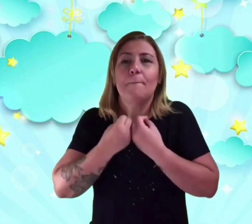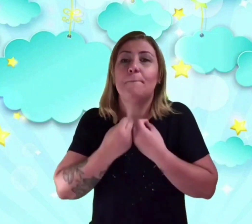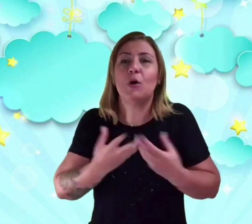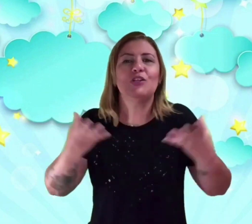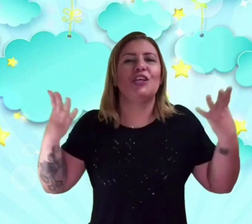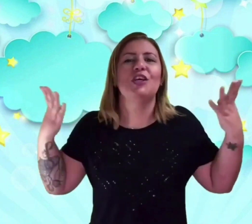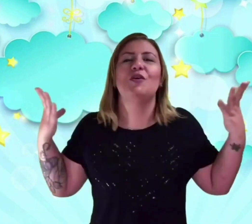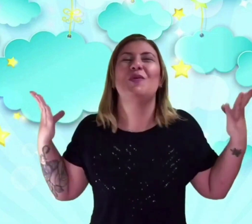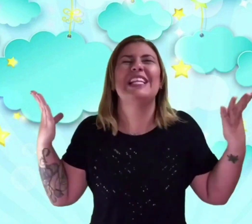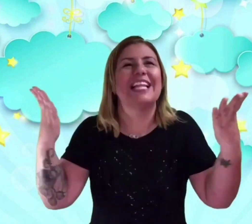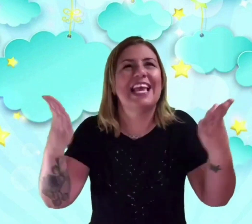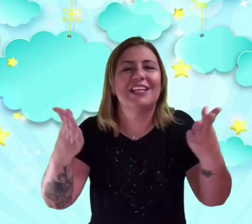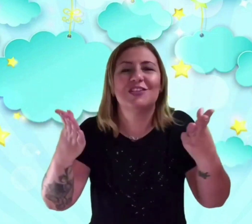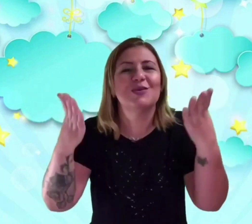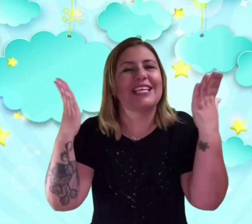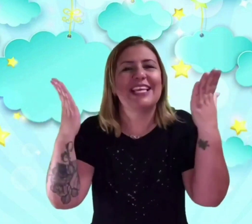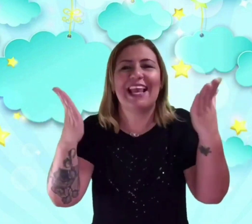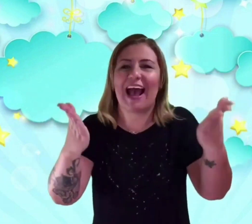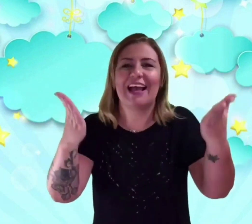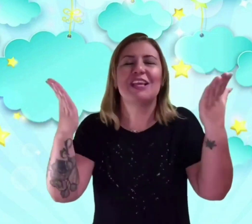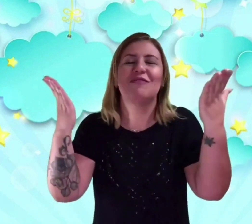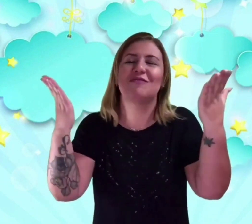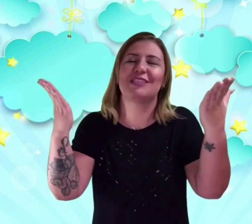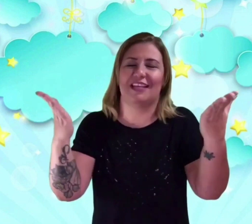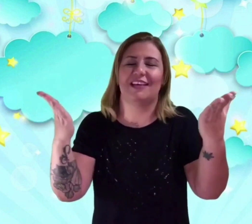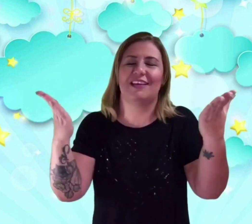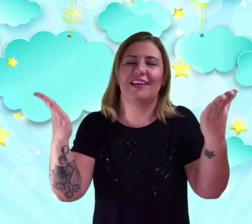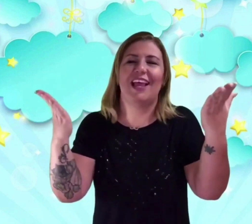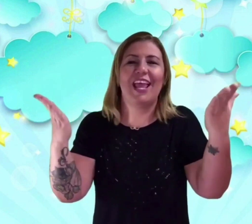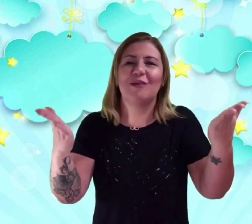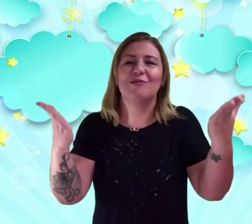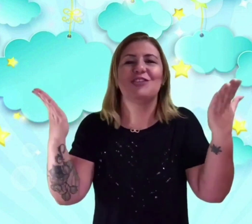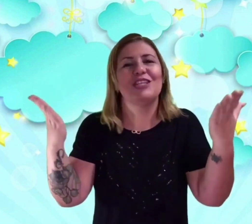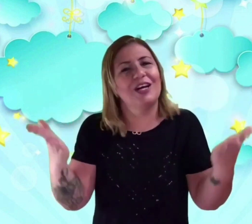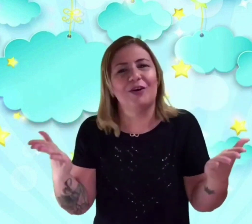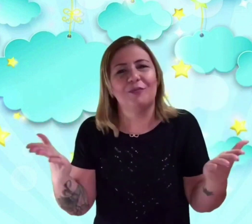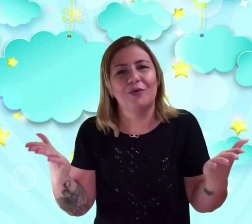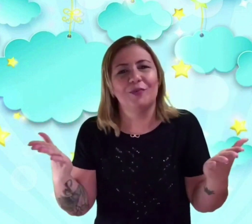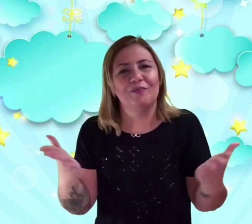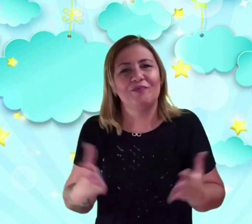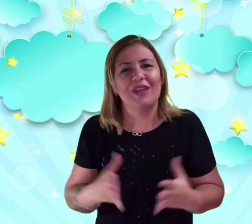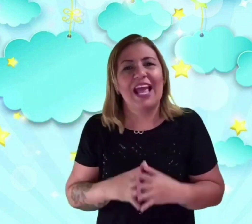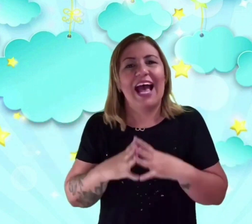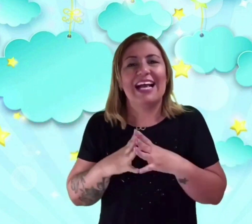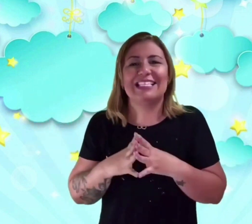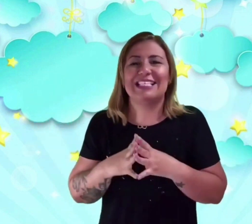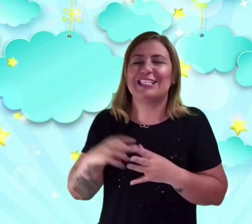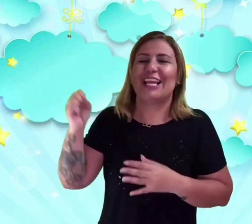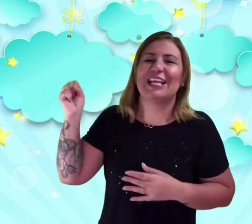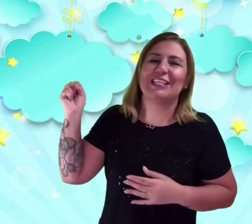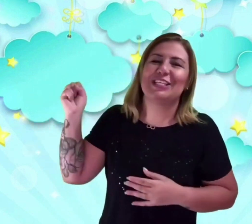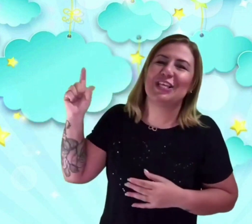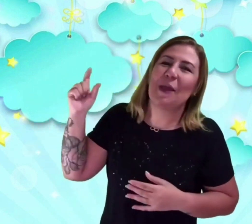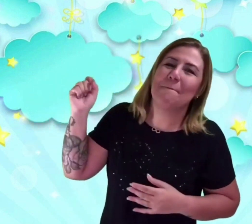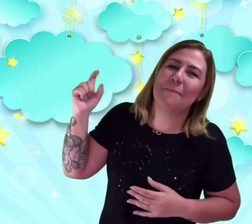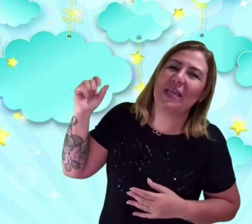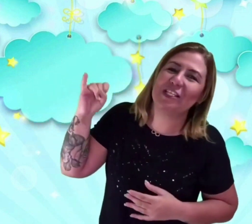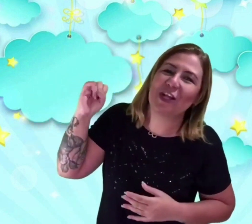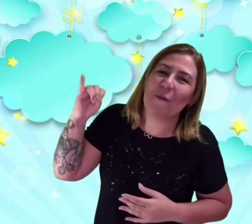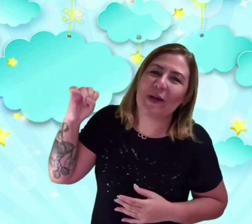Busque o inédito que há em você. Eu te amo. As estrelas piscam